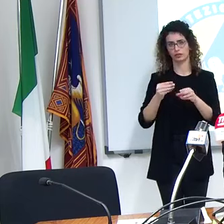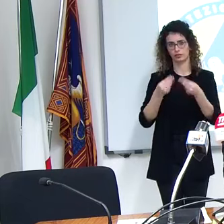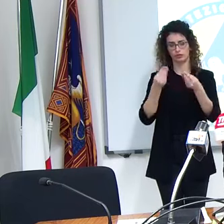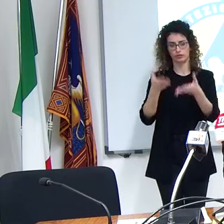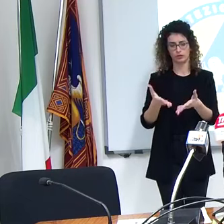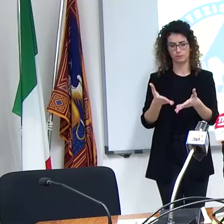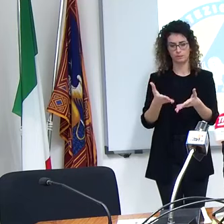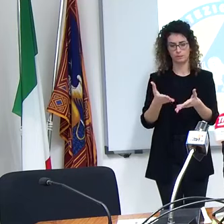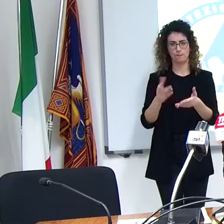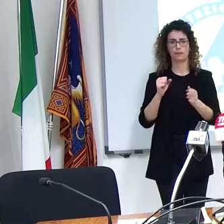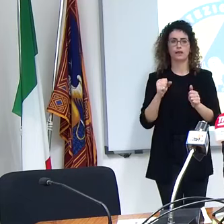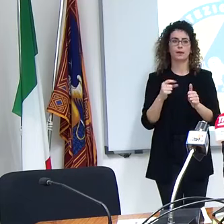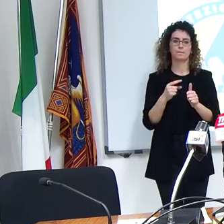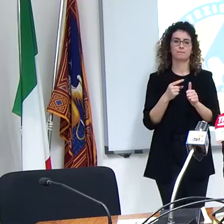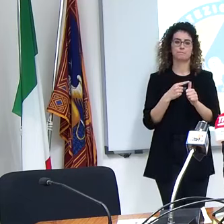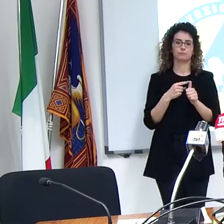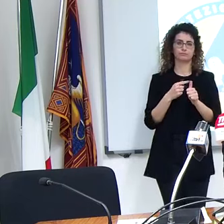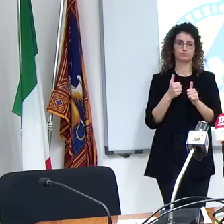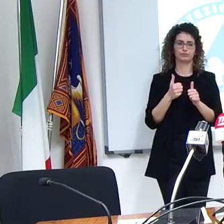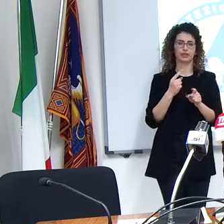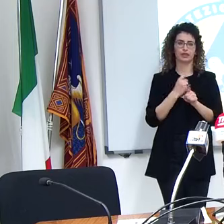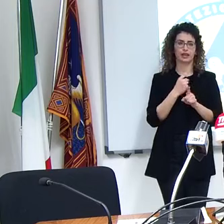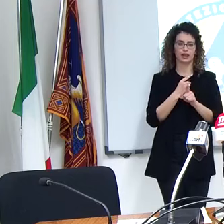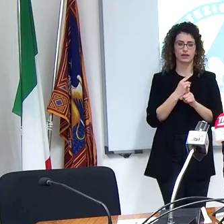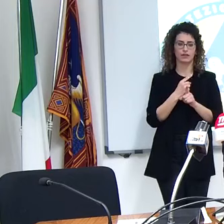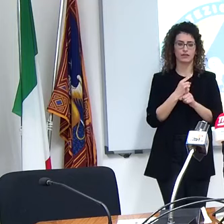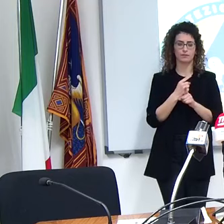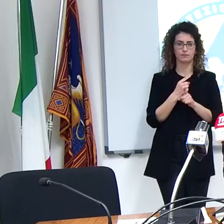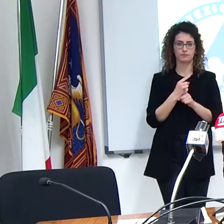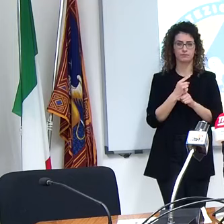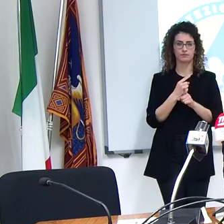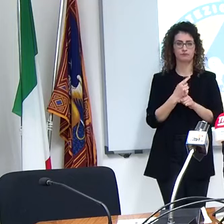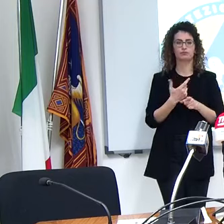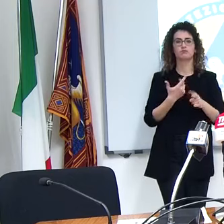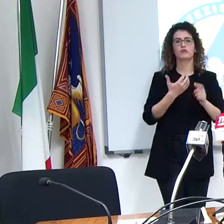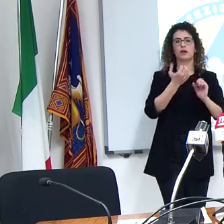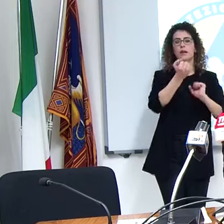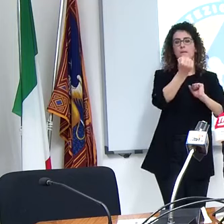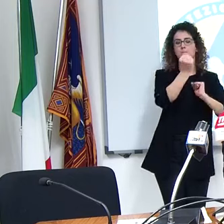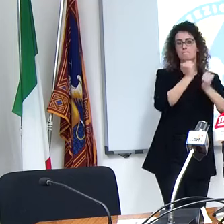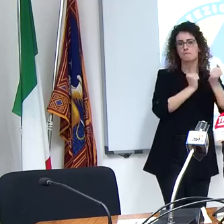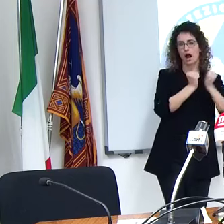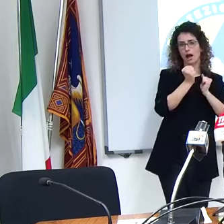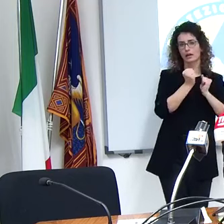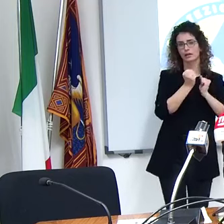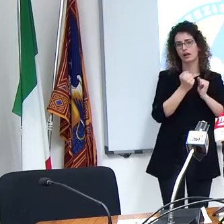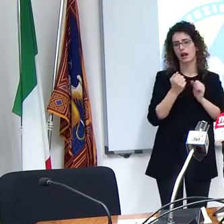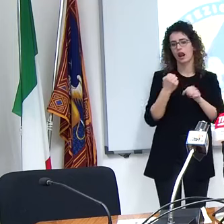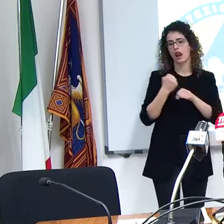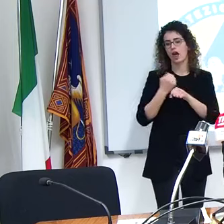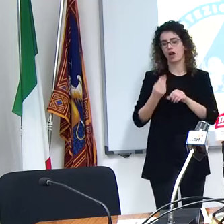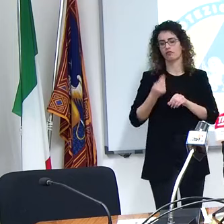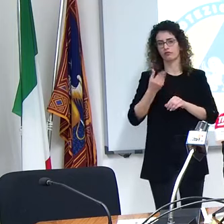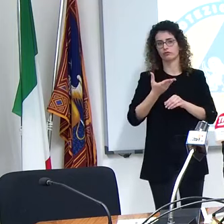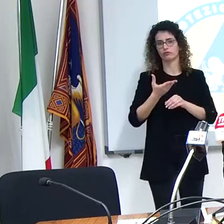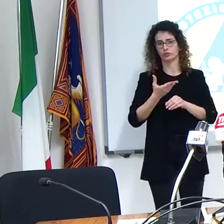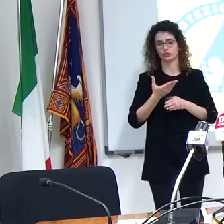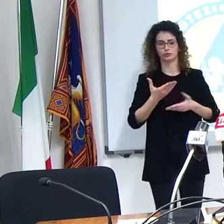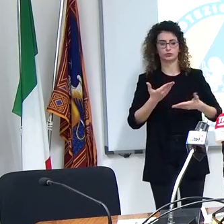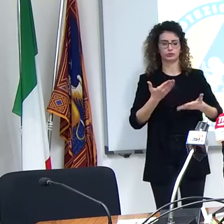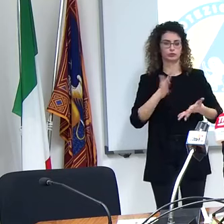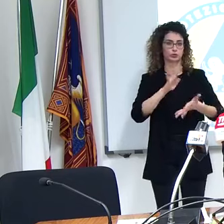convenzione tra un datore di lavoro e un esercizio bar e contrattualizzate e una